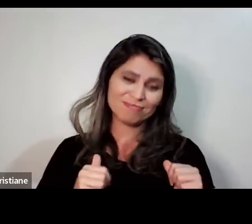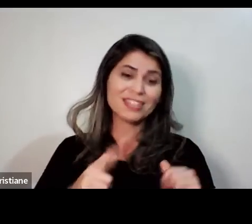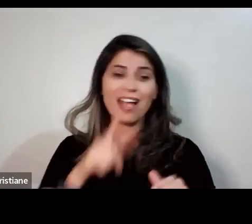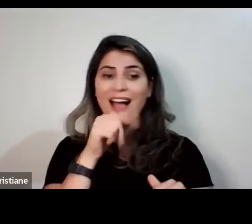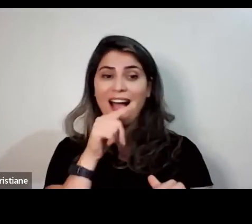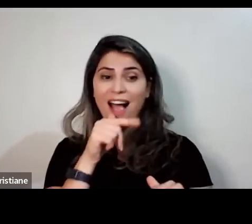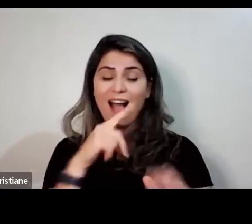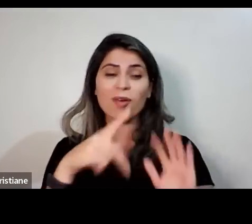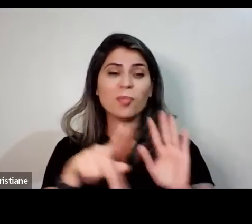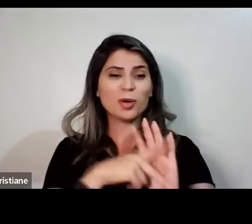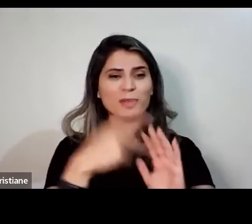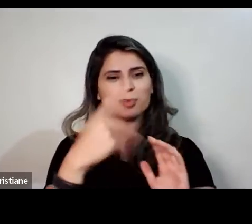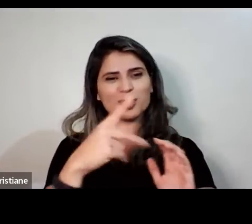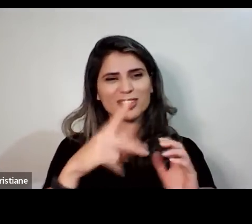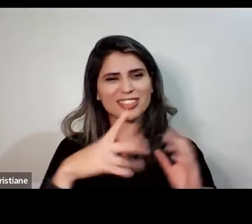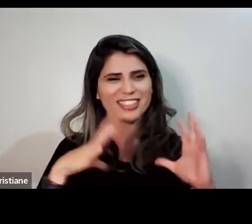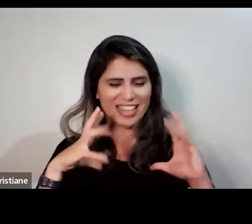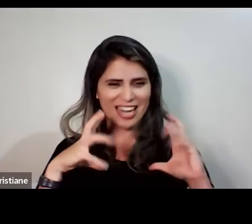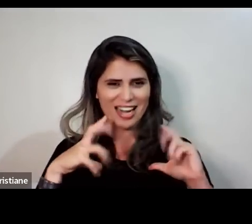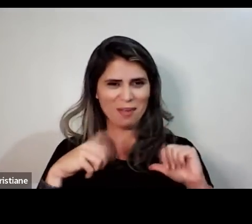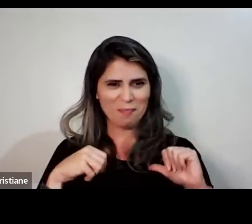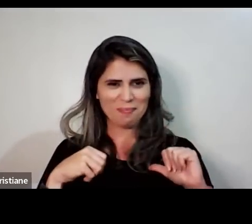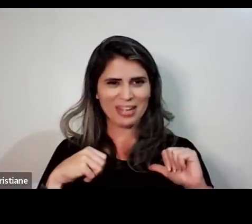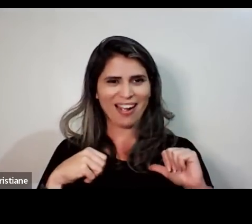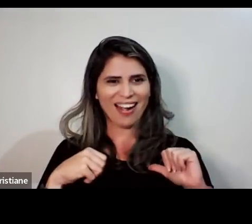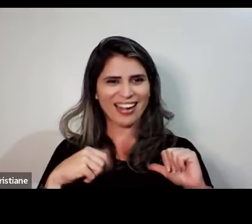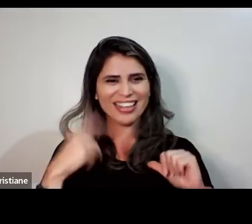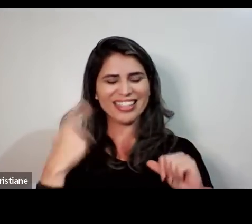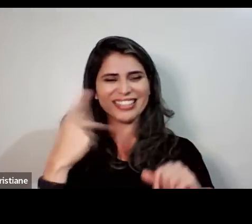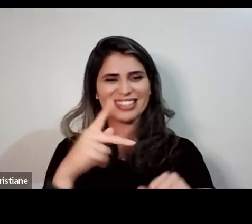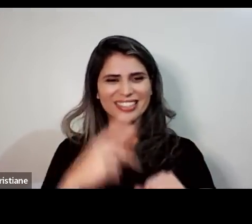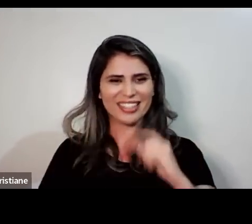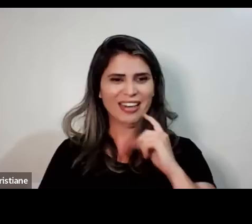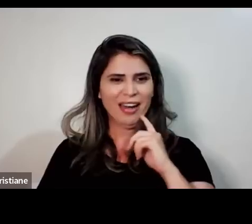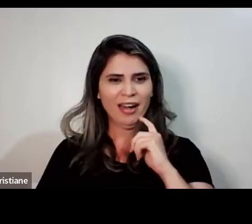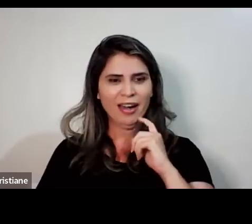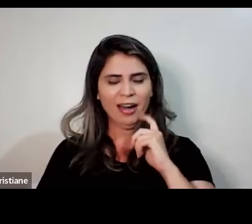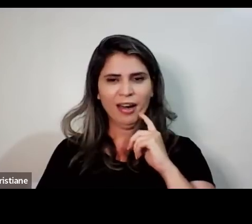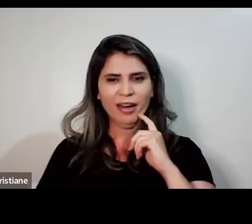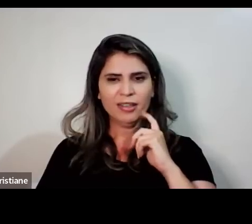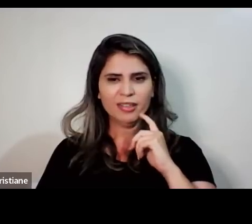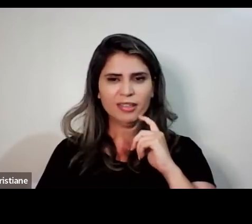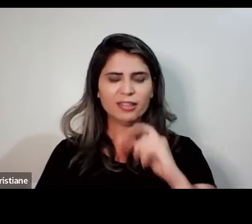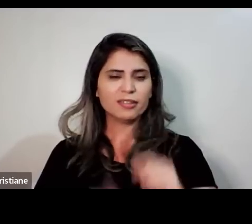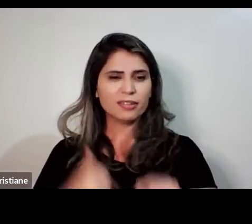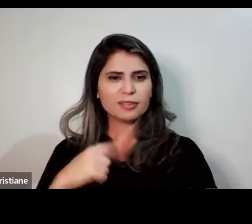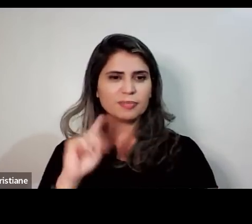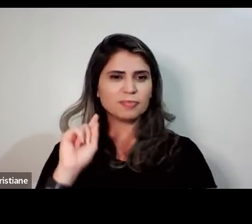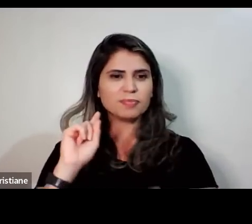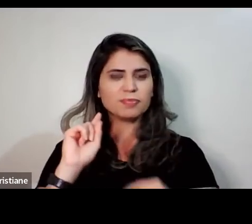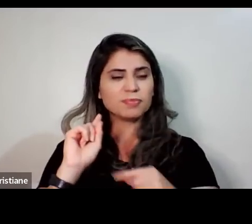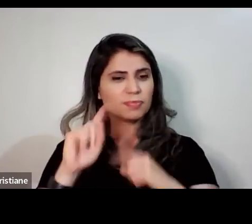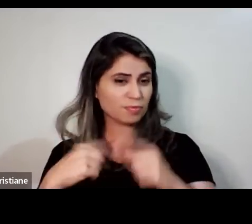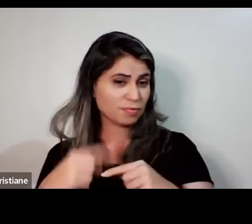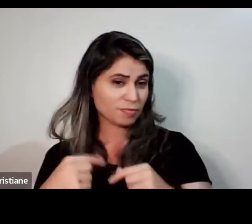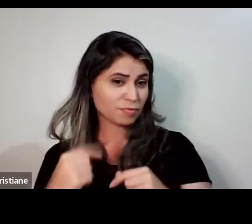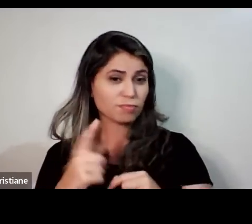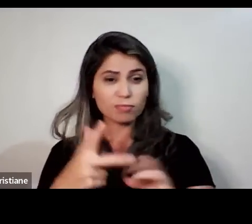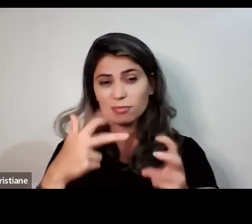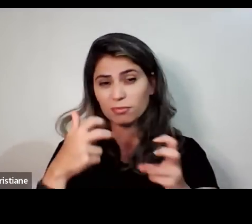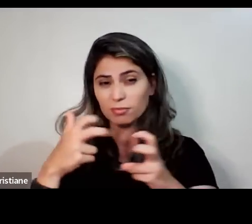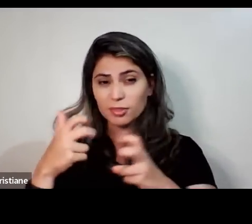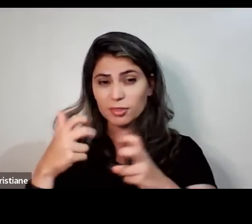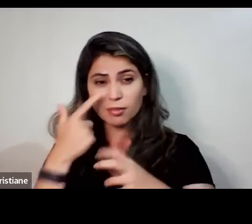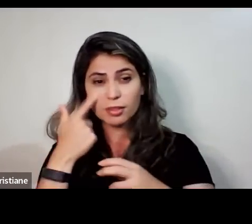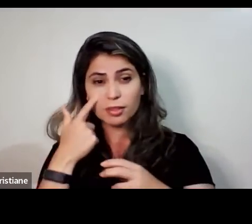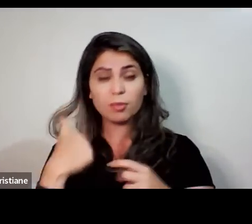Depois, ele começa a absorver os minerais. O primeiro reflexo que você vai ter, talvez nem vai ser notado, mas é a